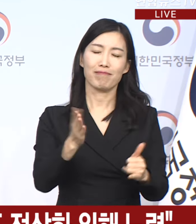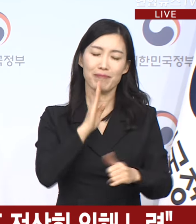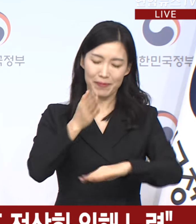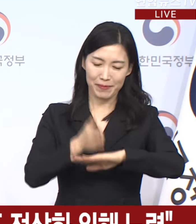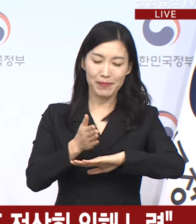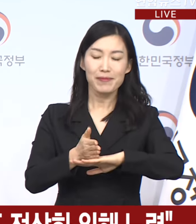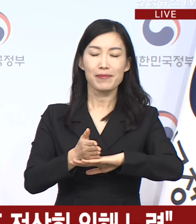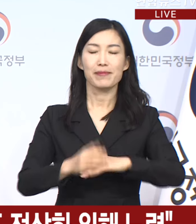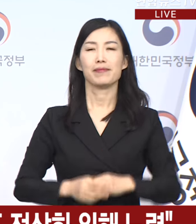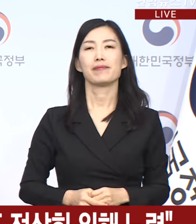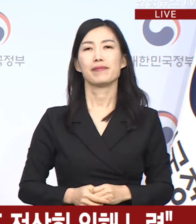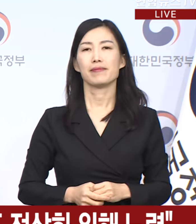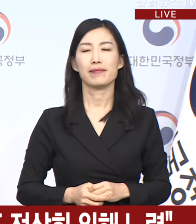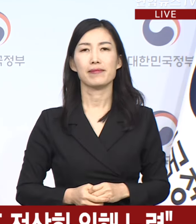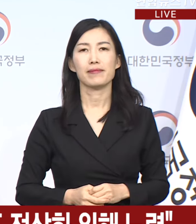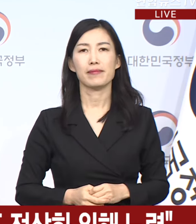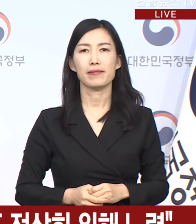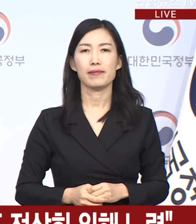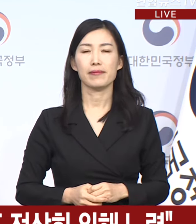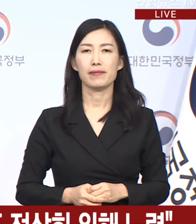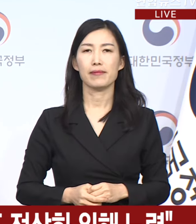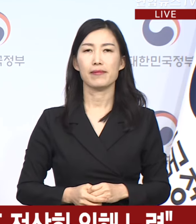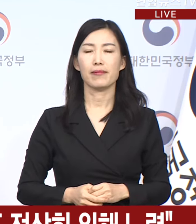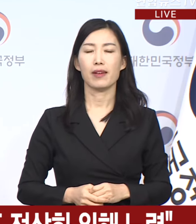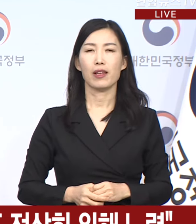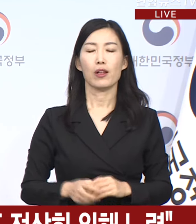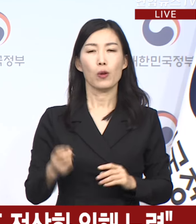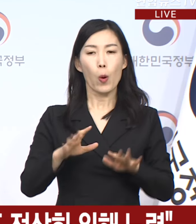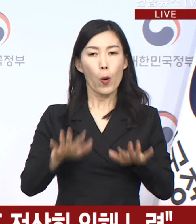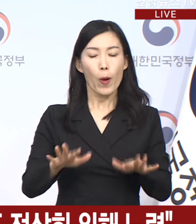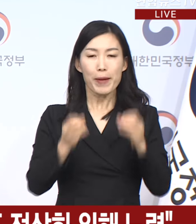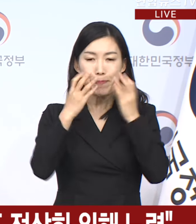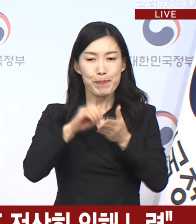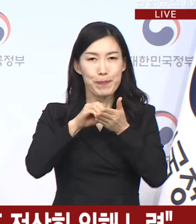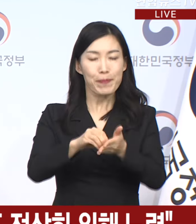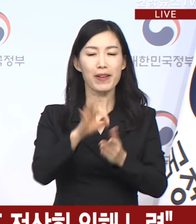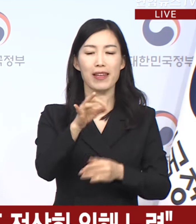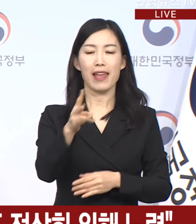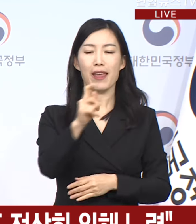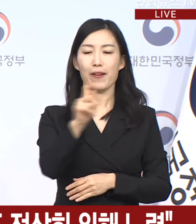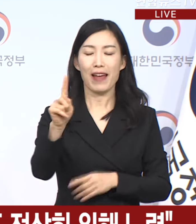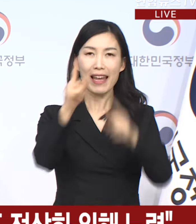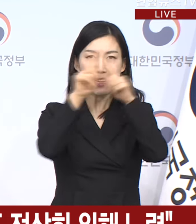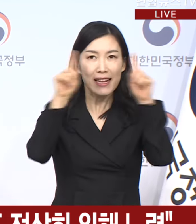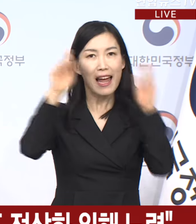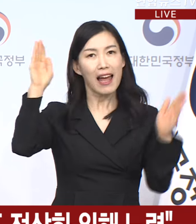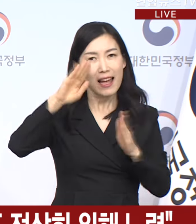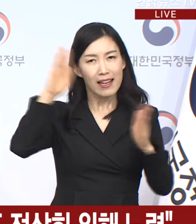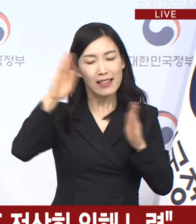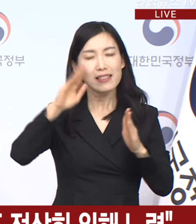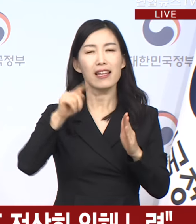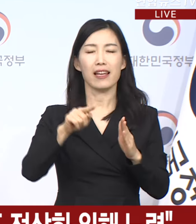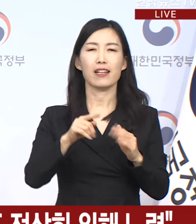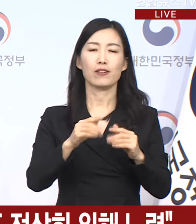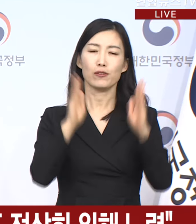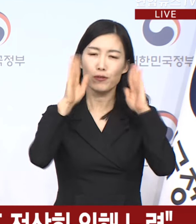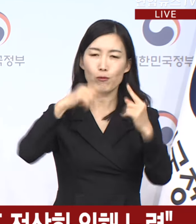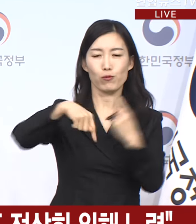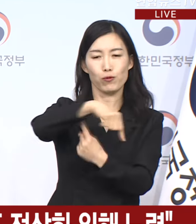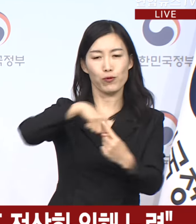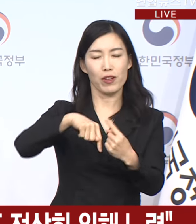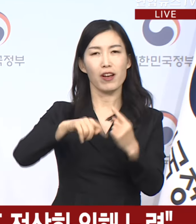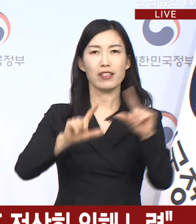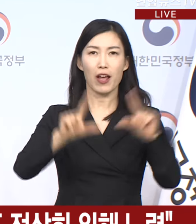감사드립니다. 마지막으로 올해 신입생인 옛과 1학년 학생 대상 수업 운영